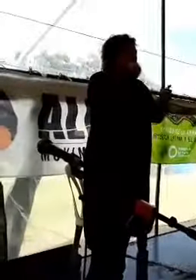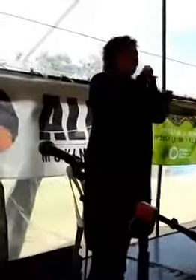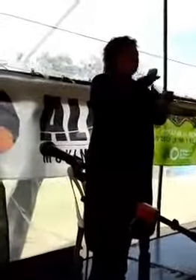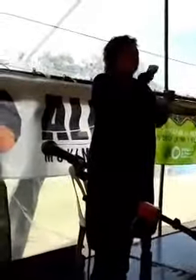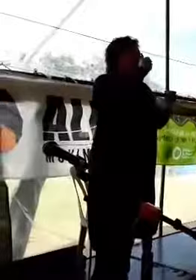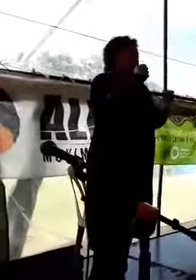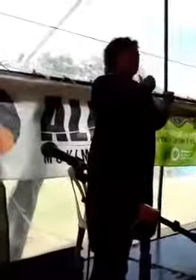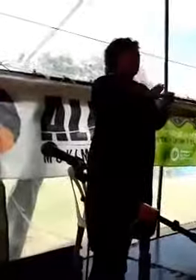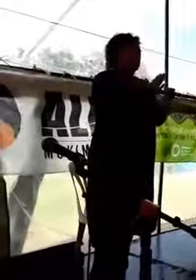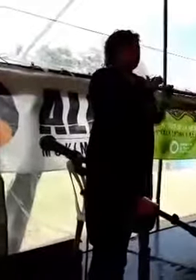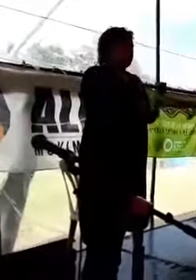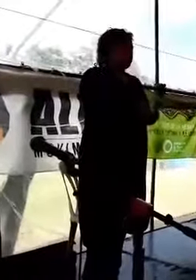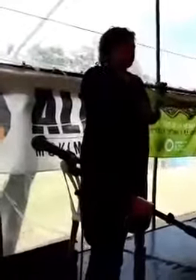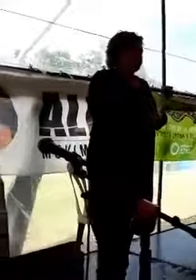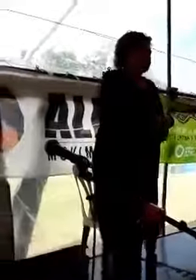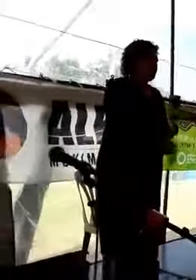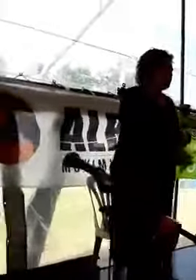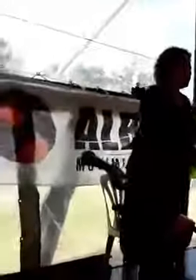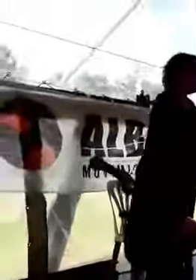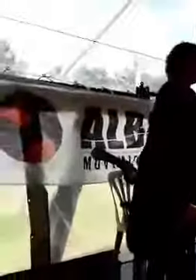vitória siempre. Obrigada.